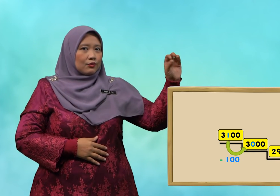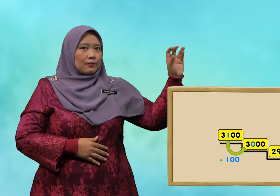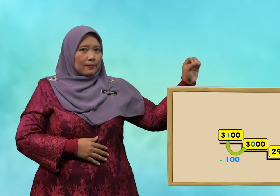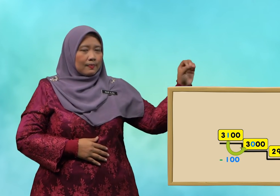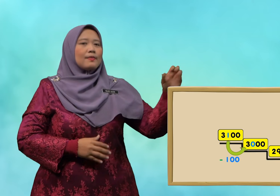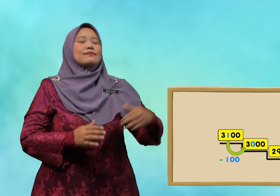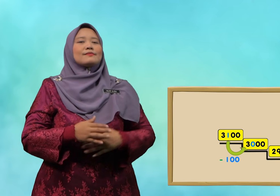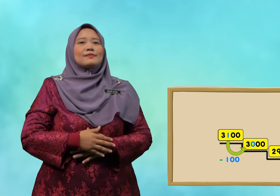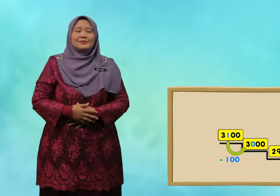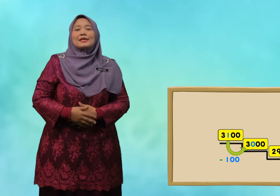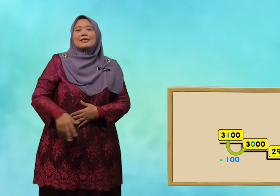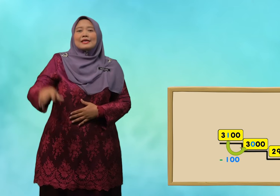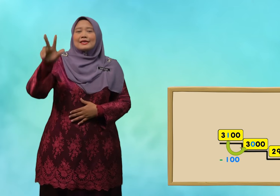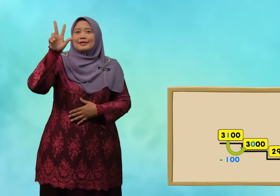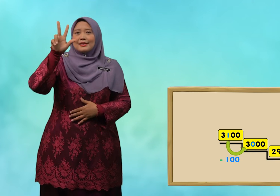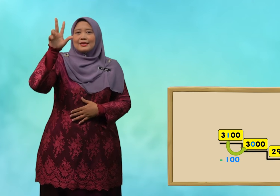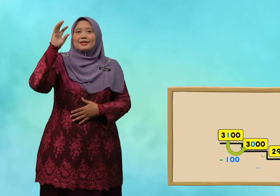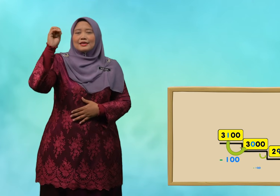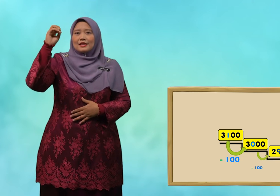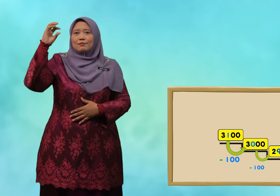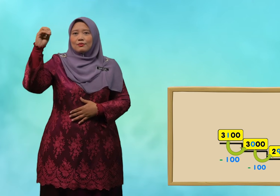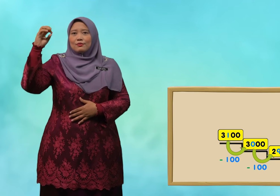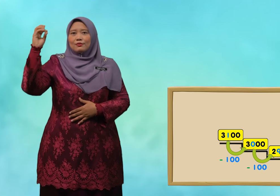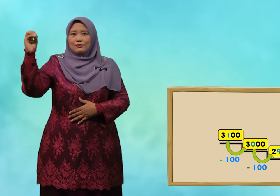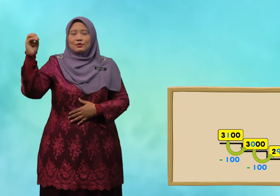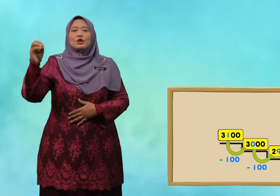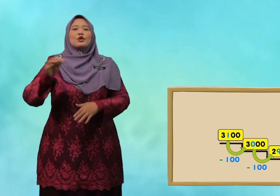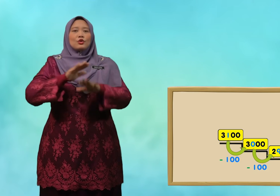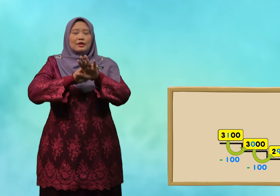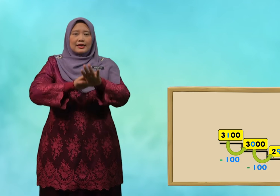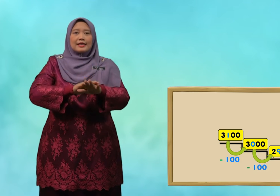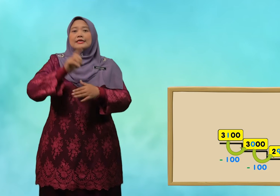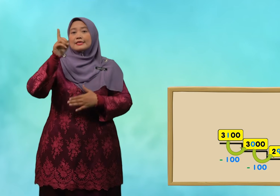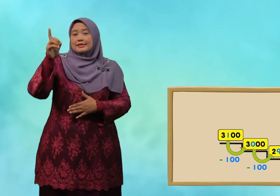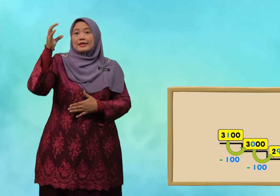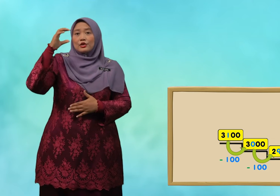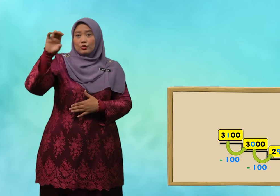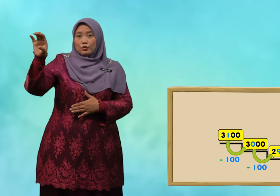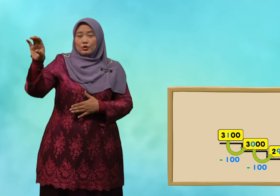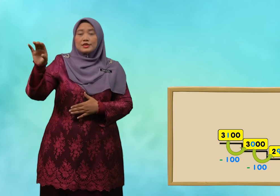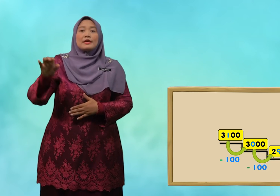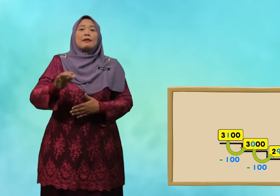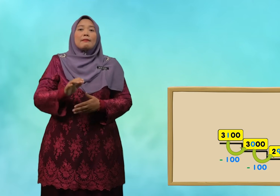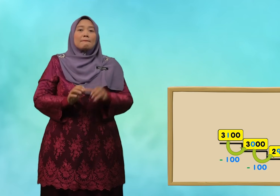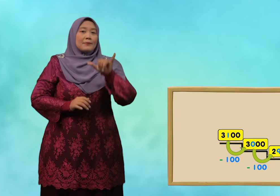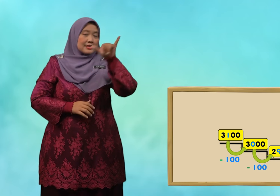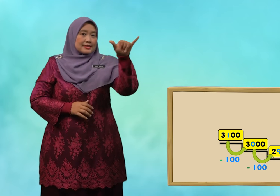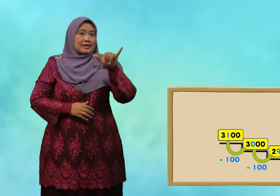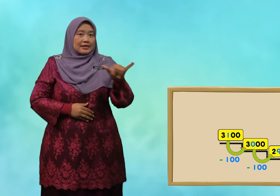3,000,000 tolak 100 menjadi